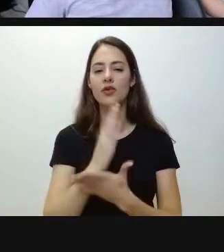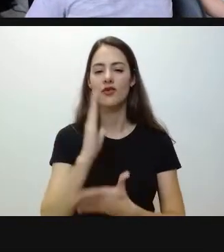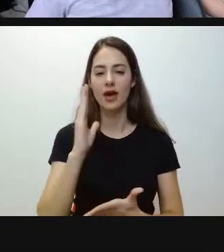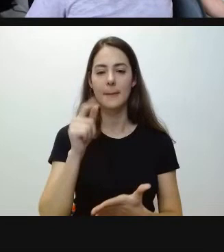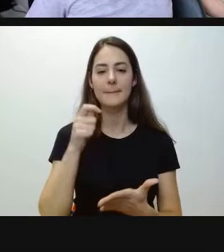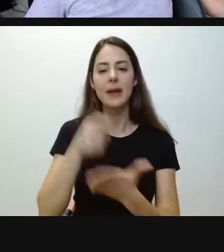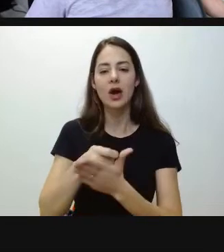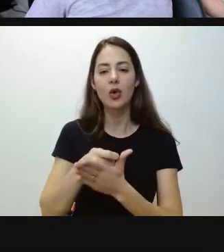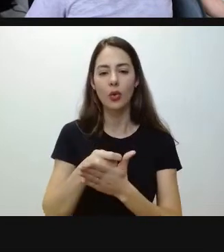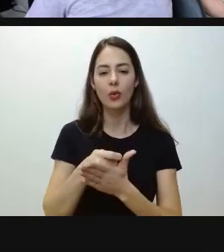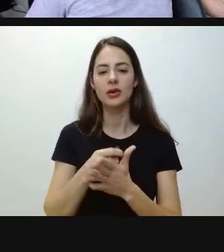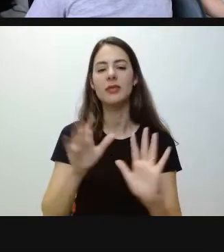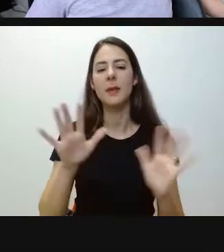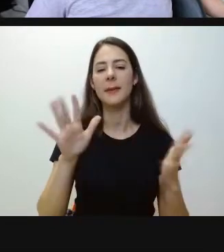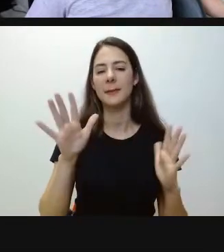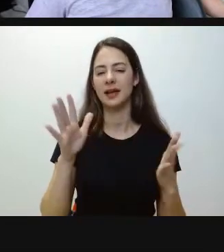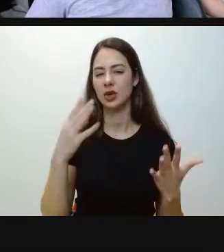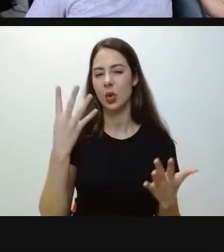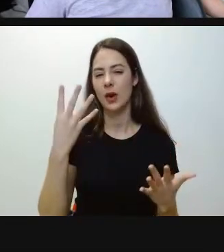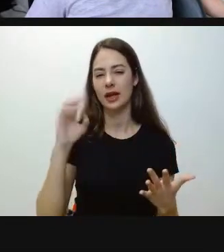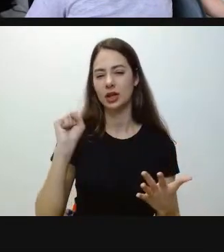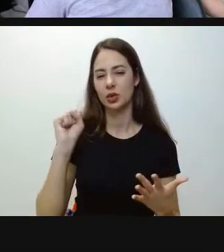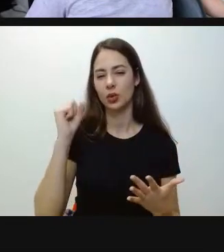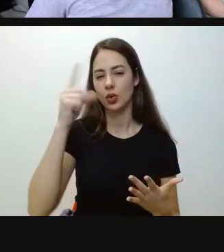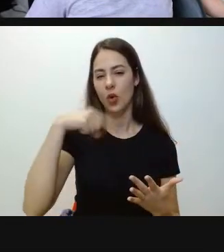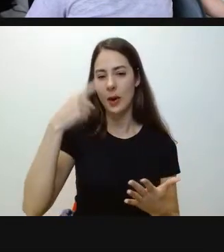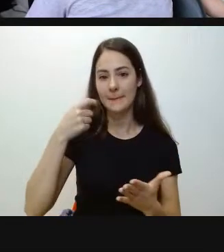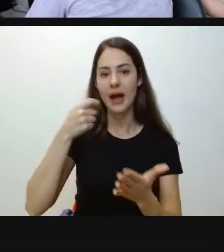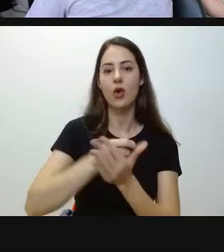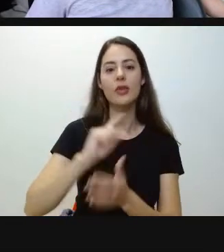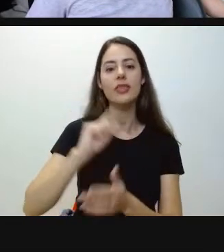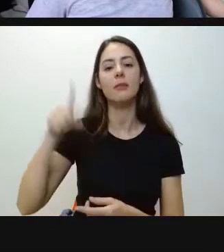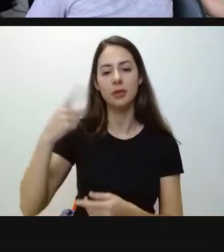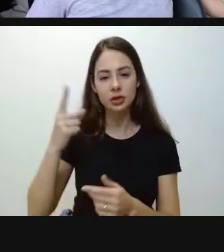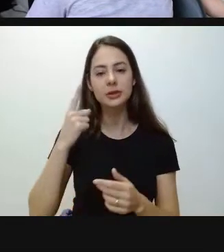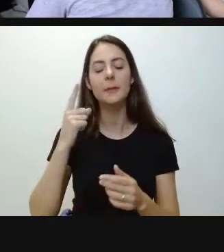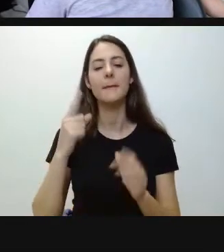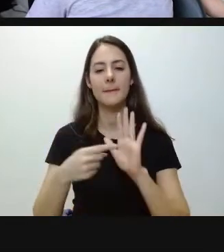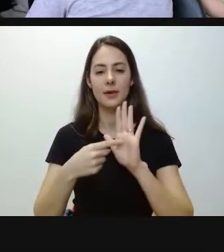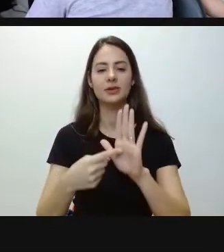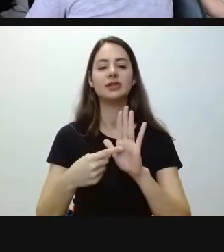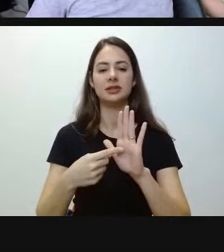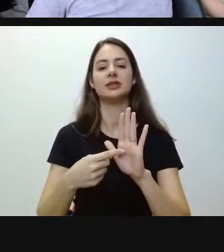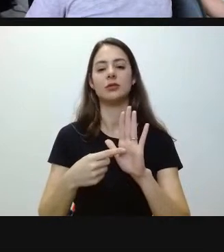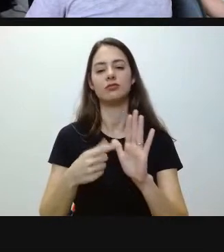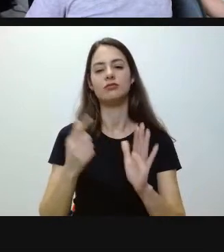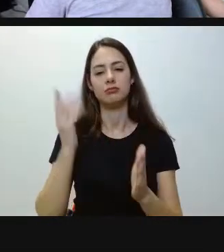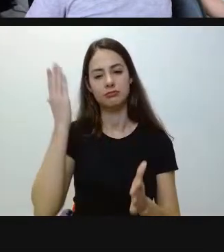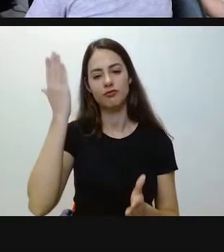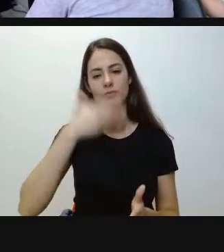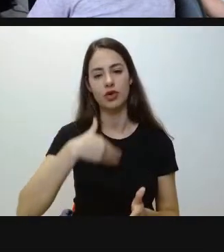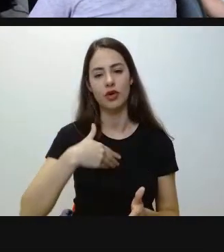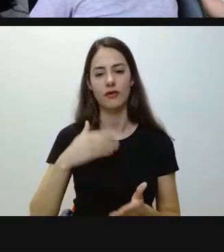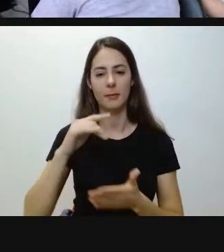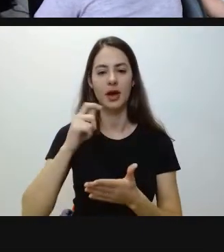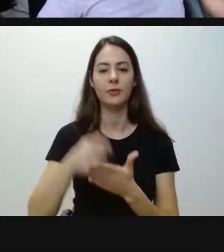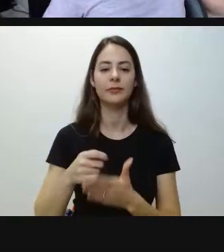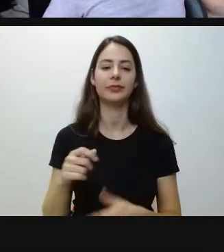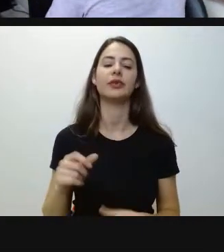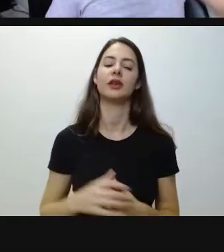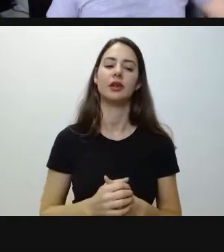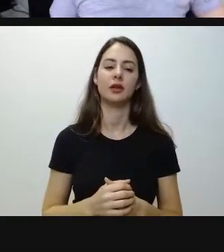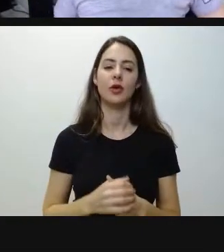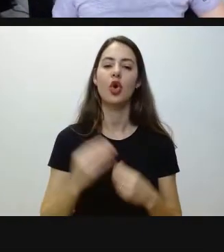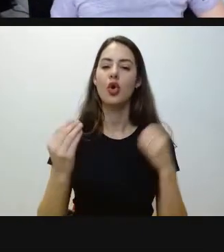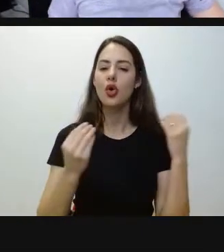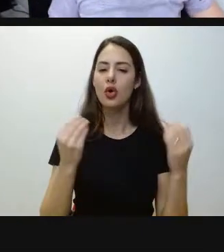prazo de no mínimo 48 horas após o pagamento para compensação bancária, né? Beleza. Dudu, como saber se a minha